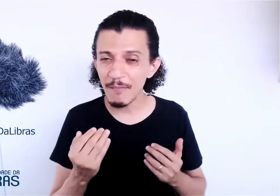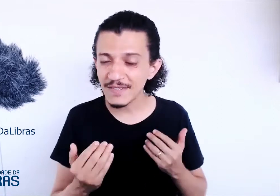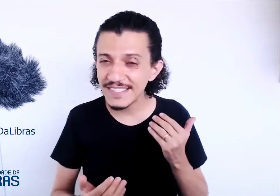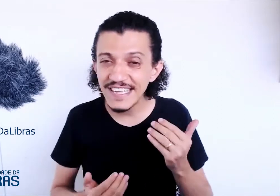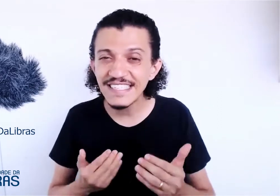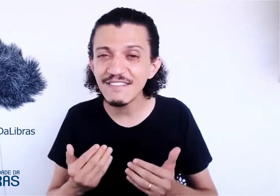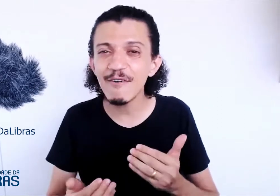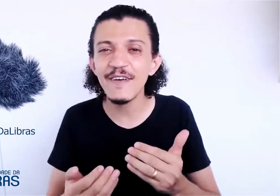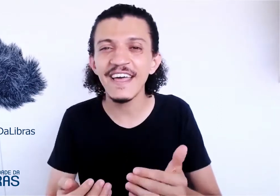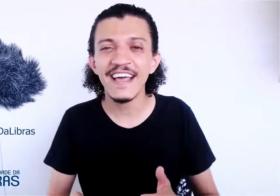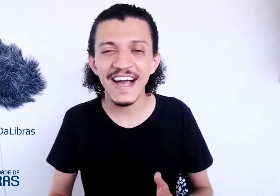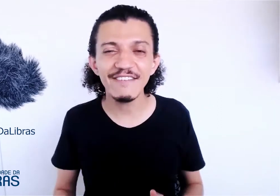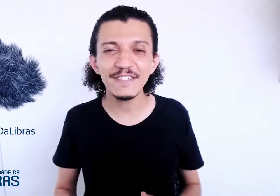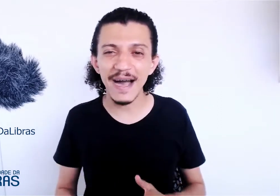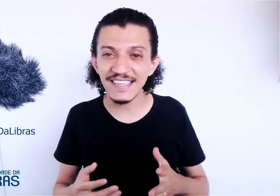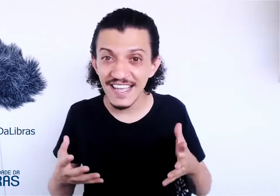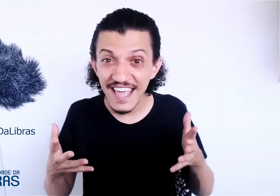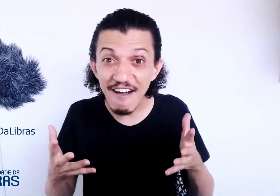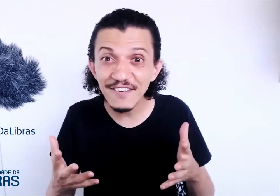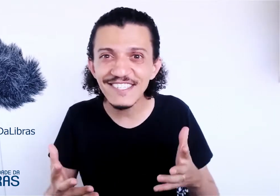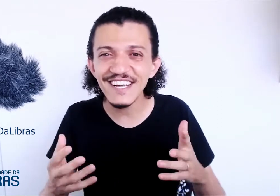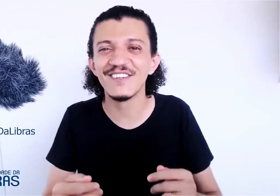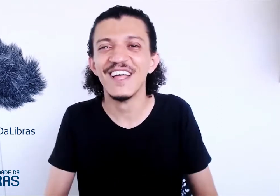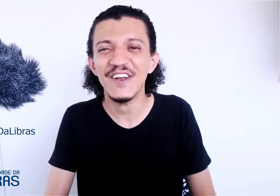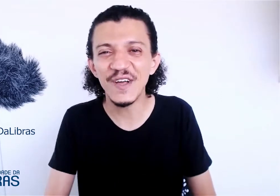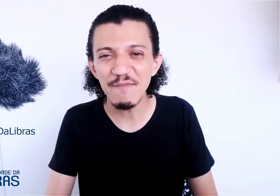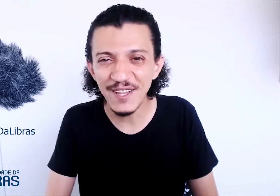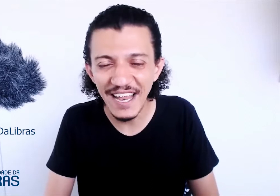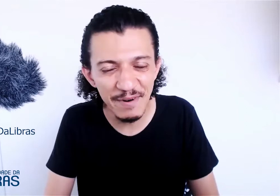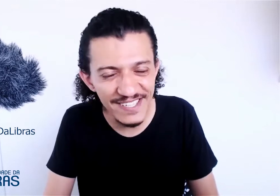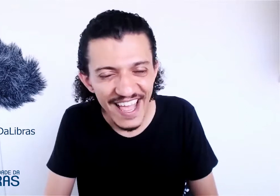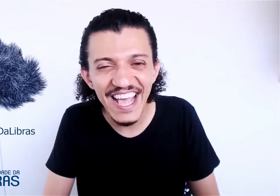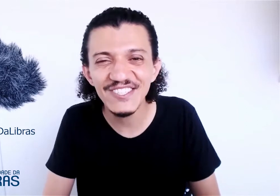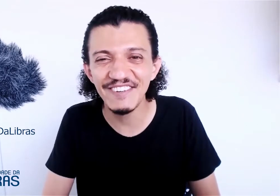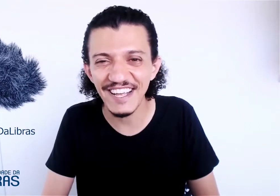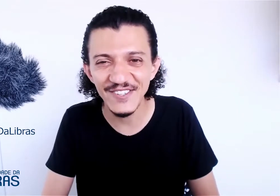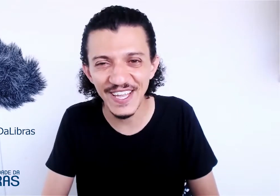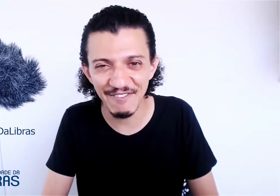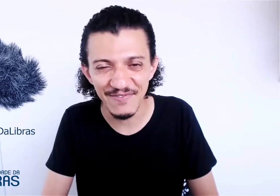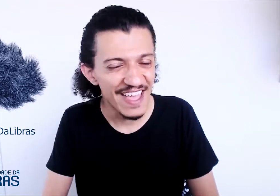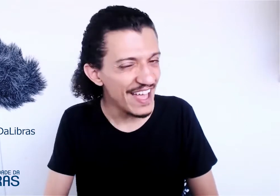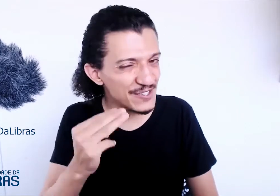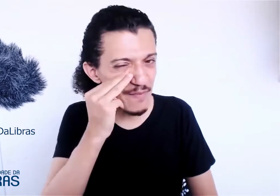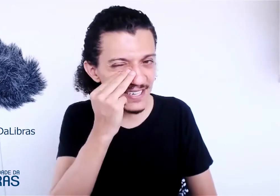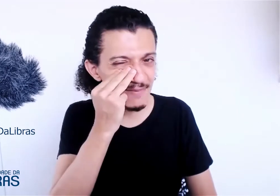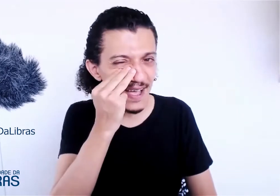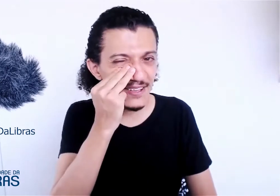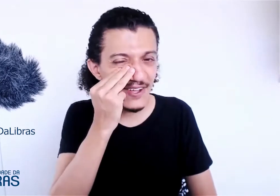possa se desenvolver cada vez mais e avançando no caminho da Libras esse universo incrível. Eu sou o Márcio Samarreto,